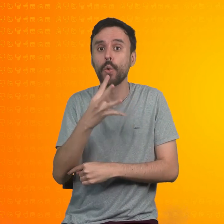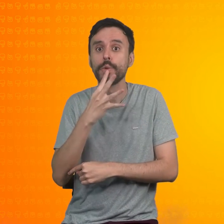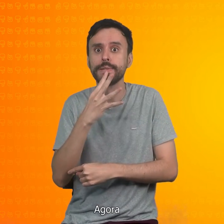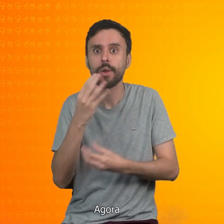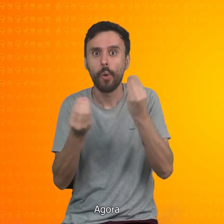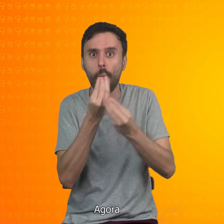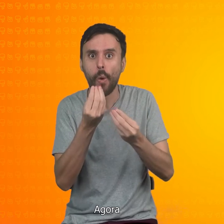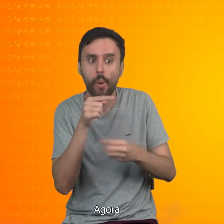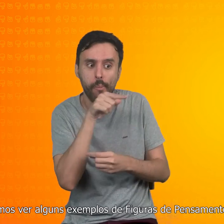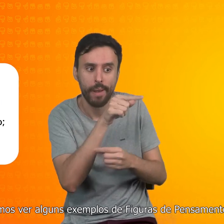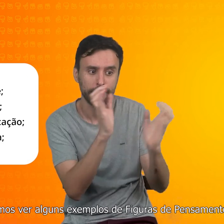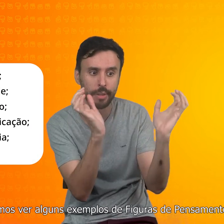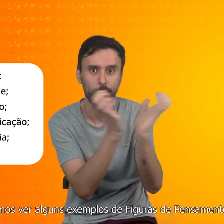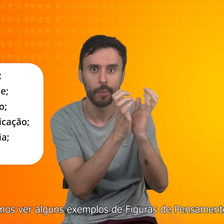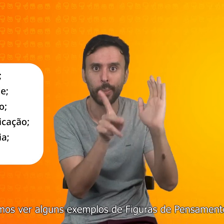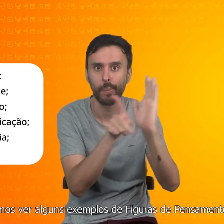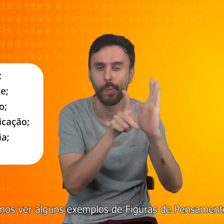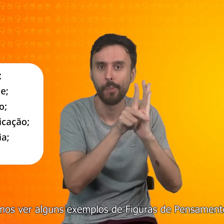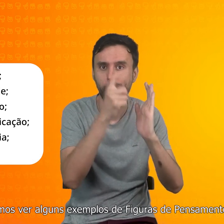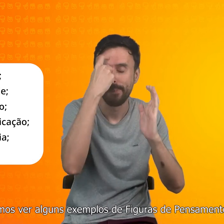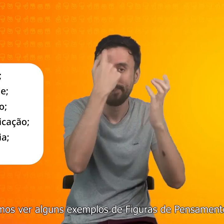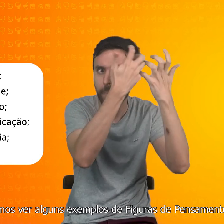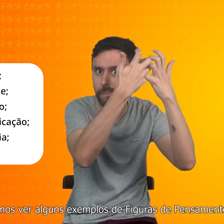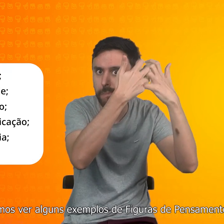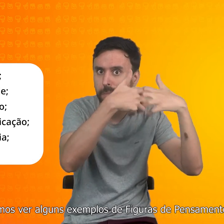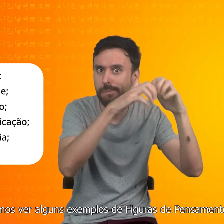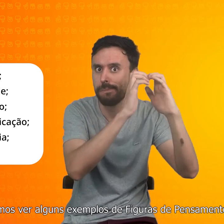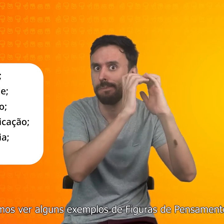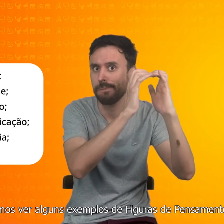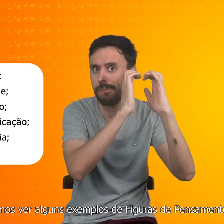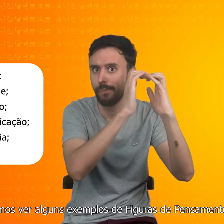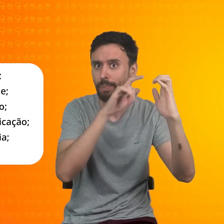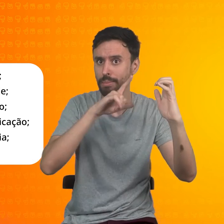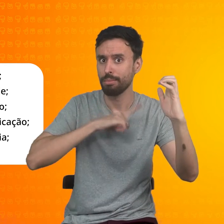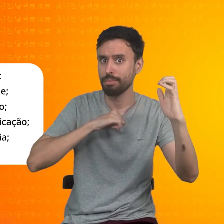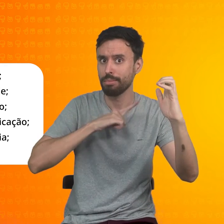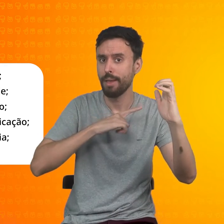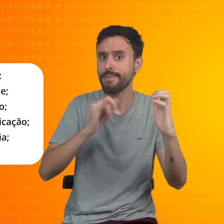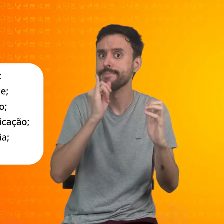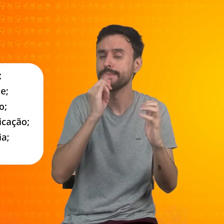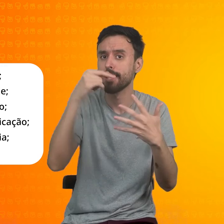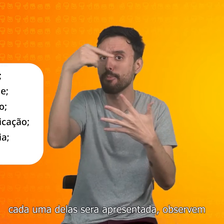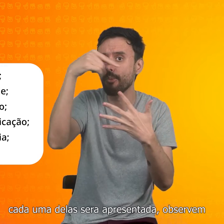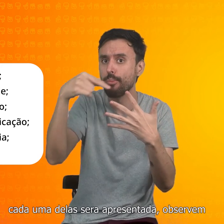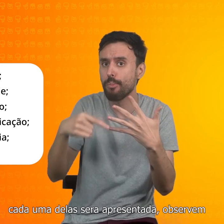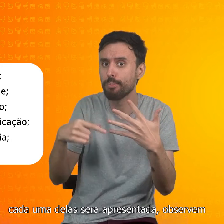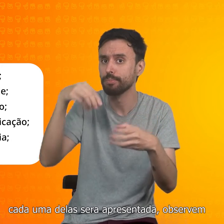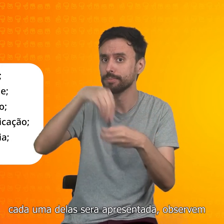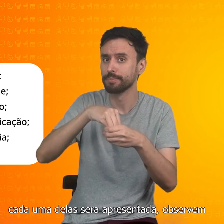Agora, vamos ver alguns exemplos de figuras de pensamento. Cada uma delas será